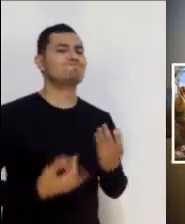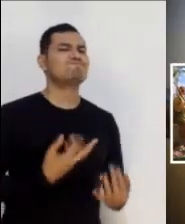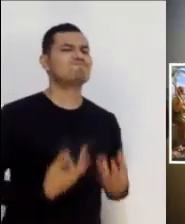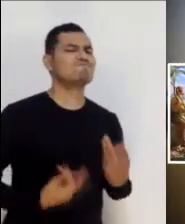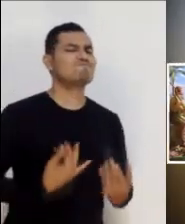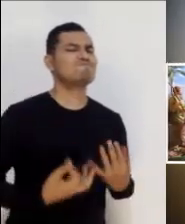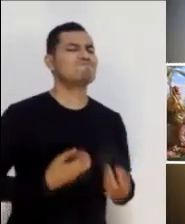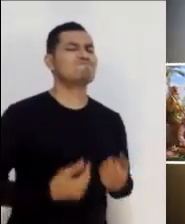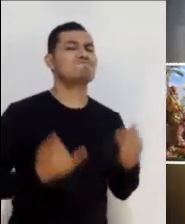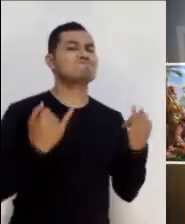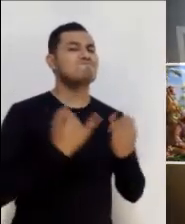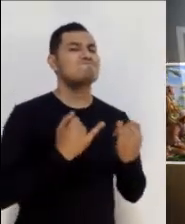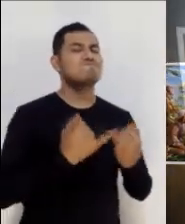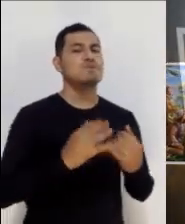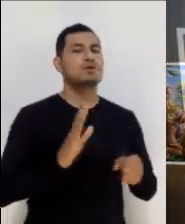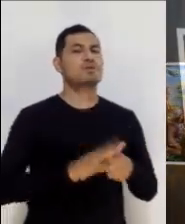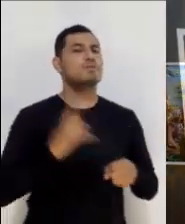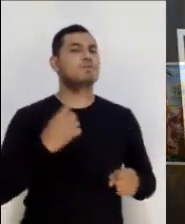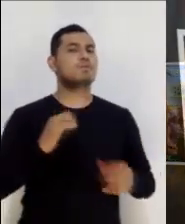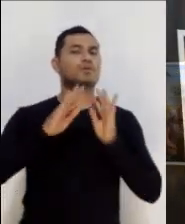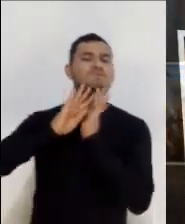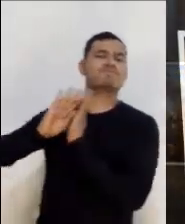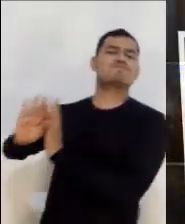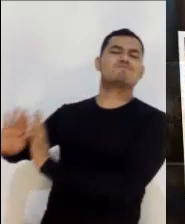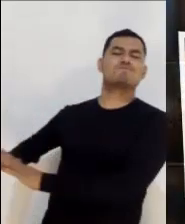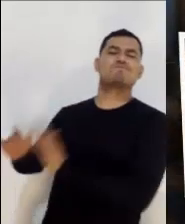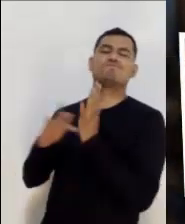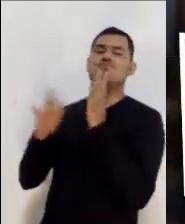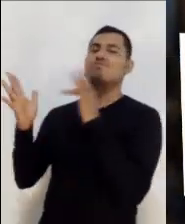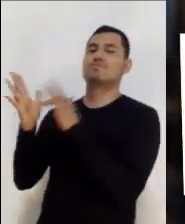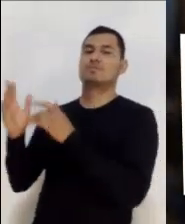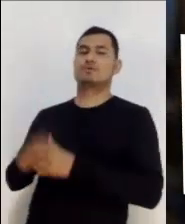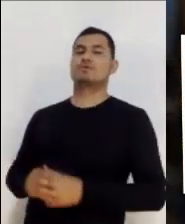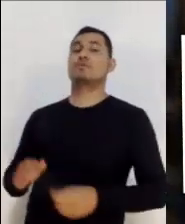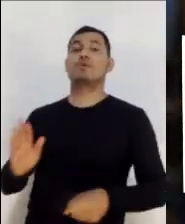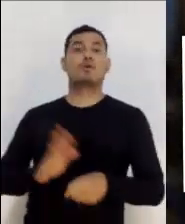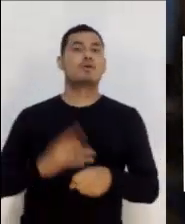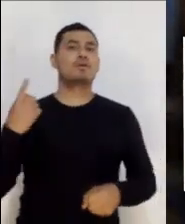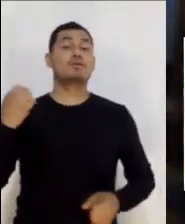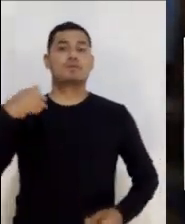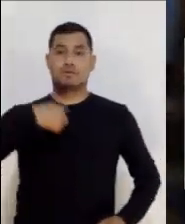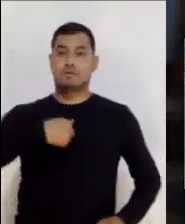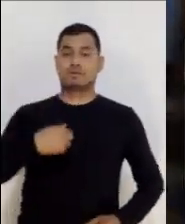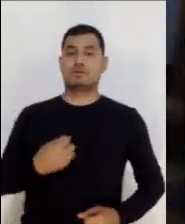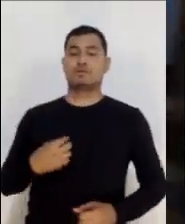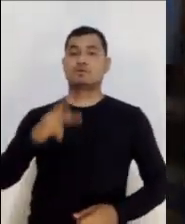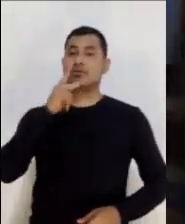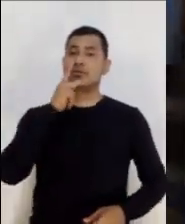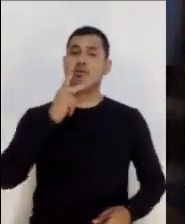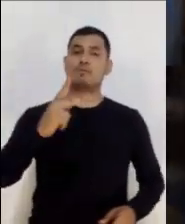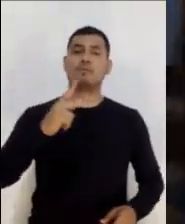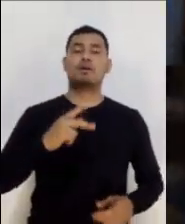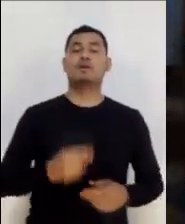para condenar al mundo, sino para salvarlo. El que me rechaza y no acepta mis palabras,